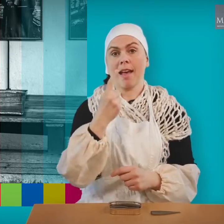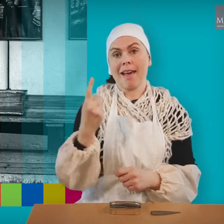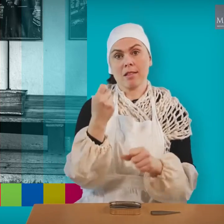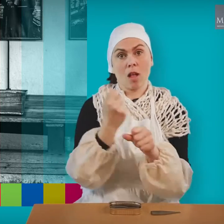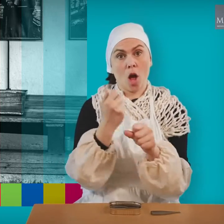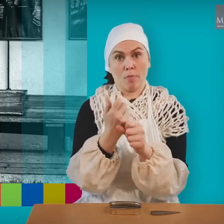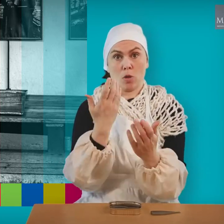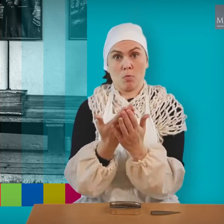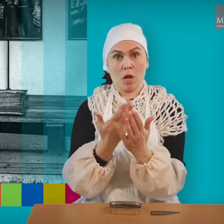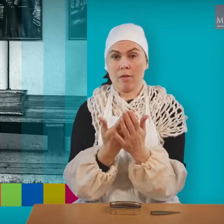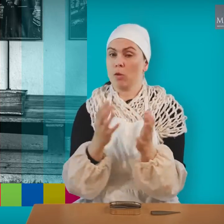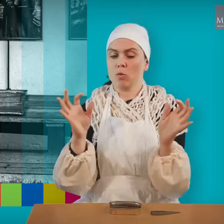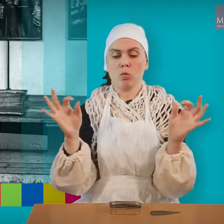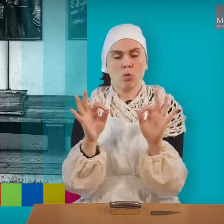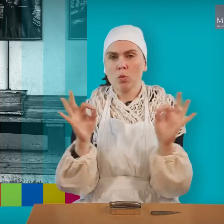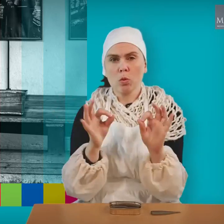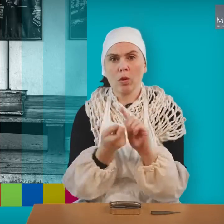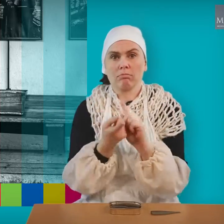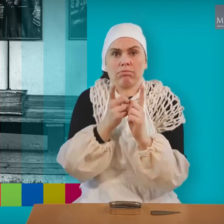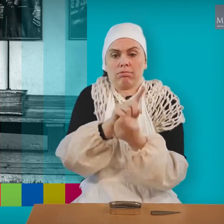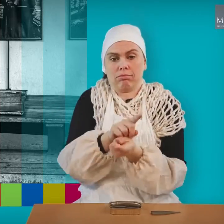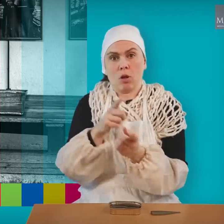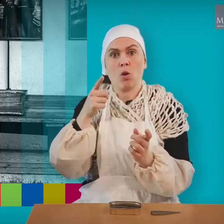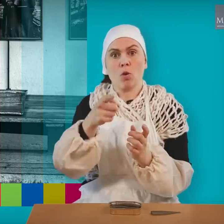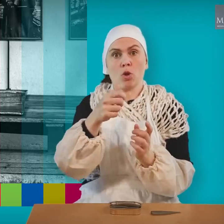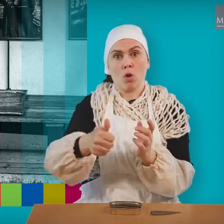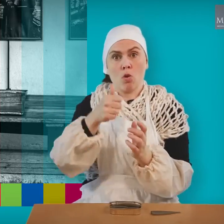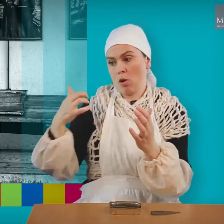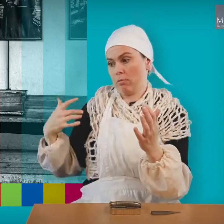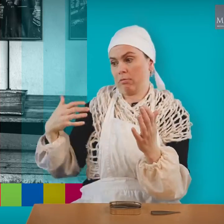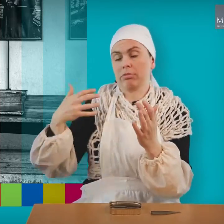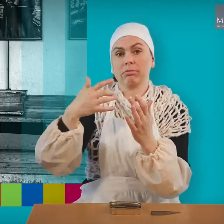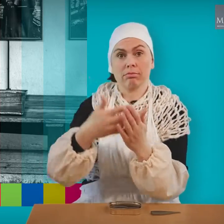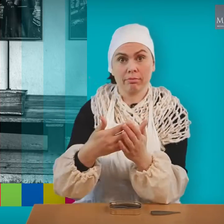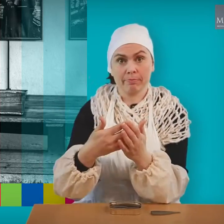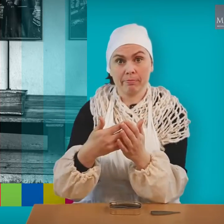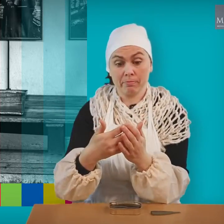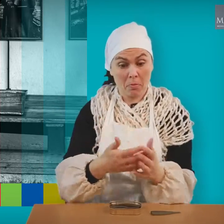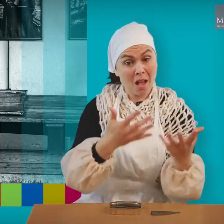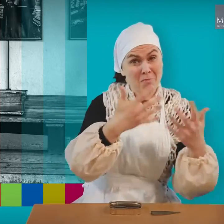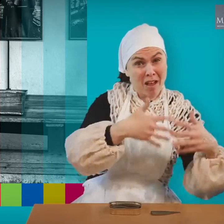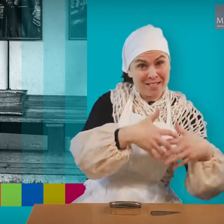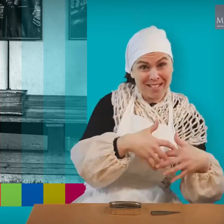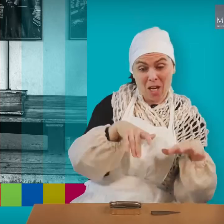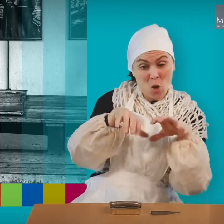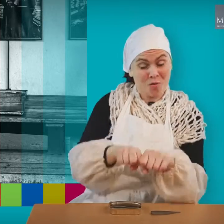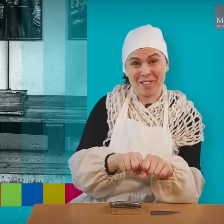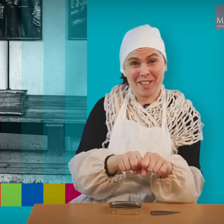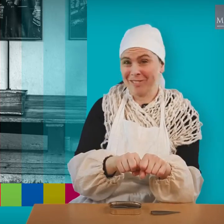arbeidsoppgaven som ikke har endret seg i løpet av de siste hundre årene? Maskiner kan ikke overta